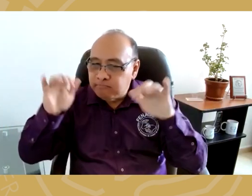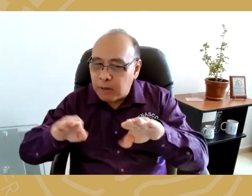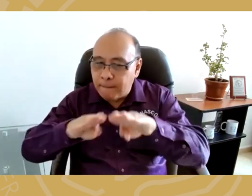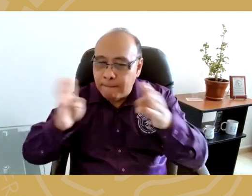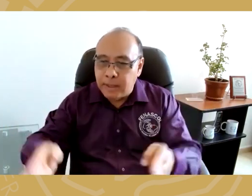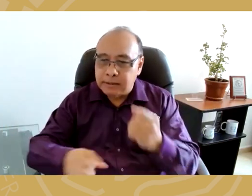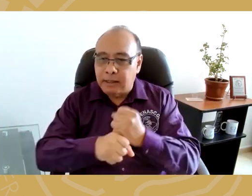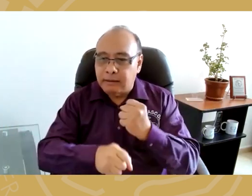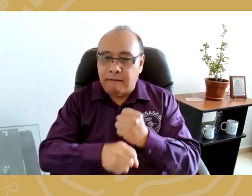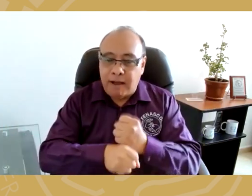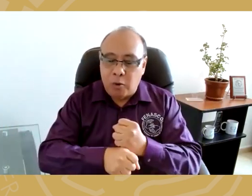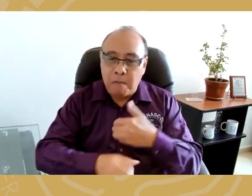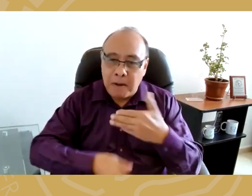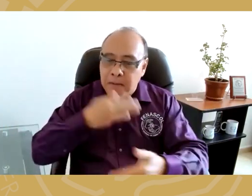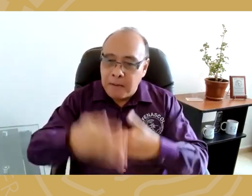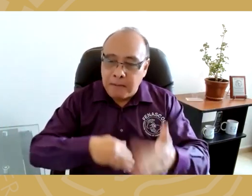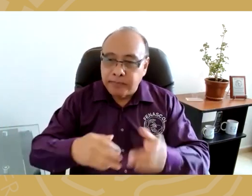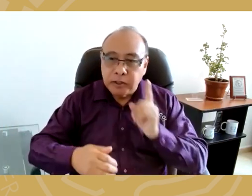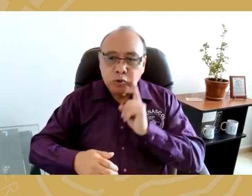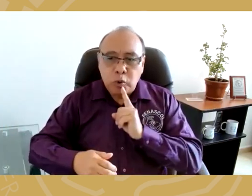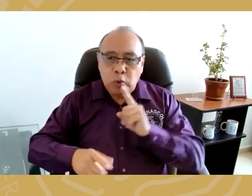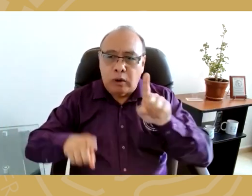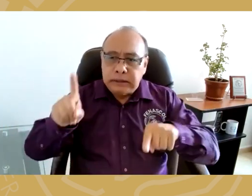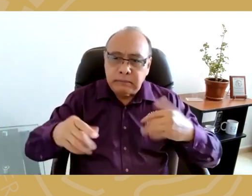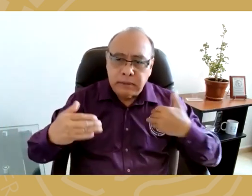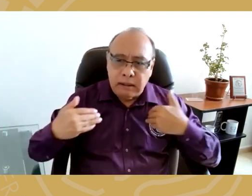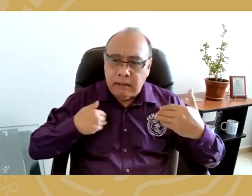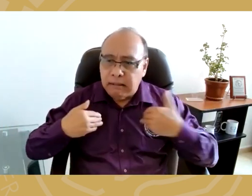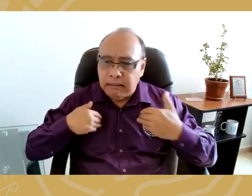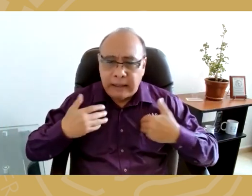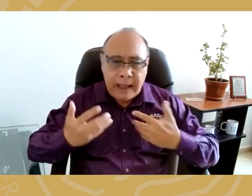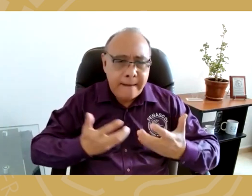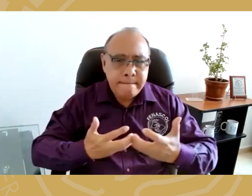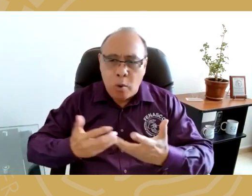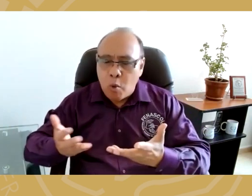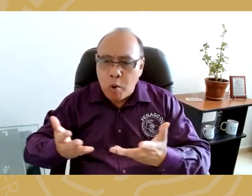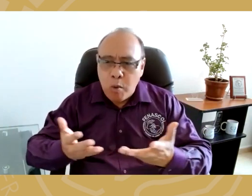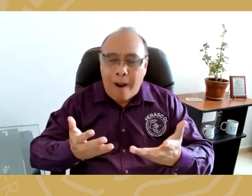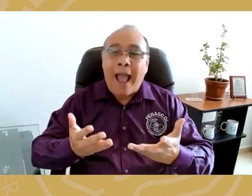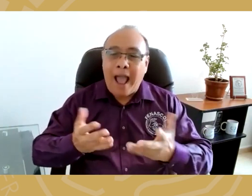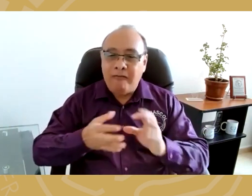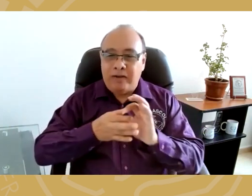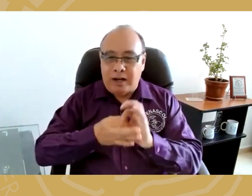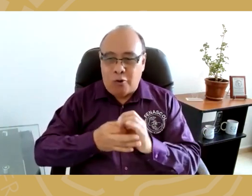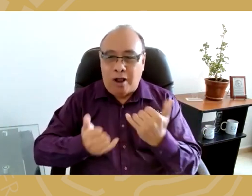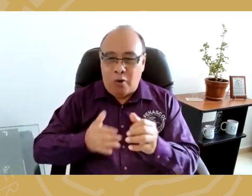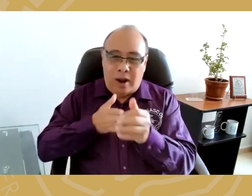trabajo. Al estar en este proceso, algunas personas sordas se nos han acercado para preguntar cómo participar y por esto